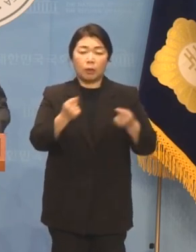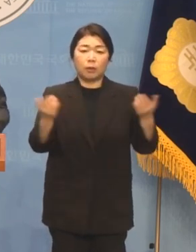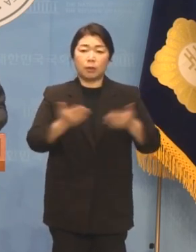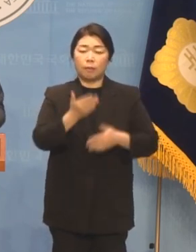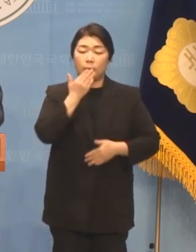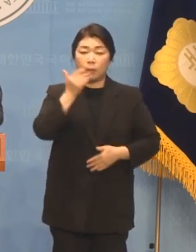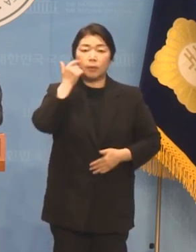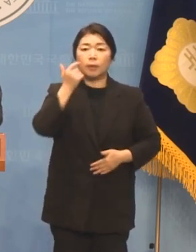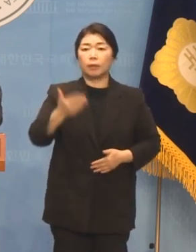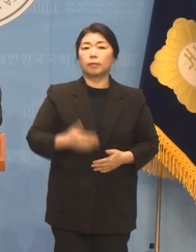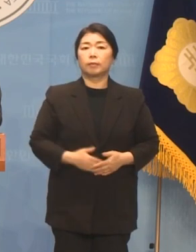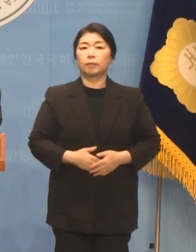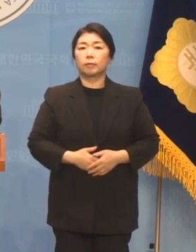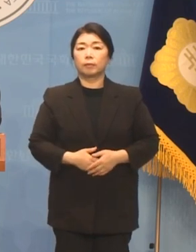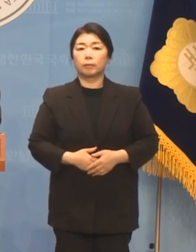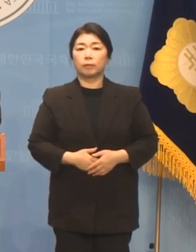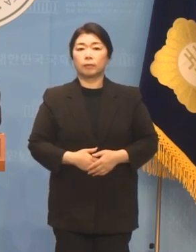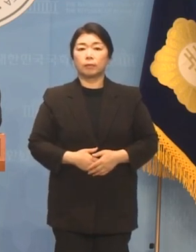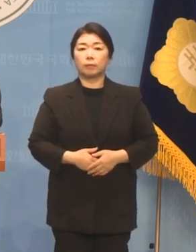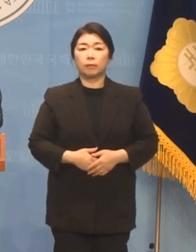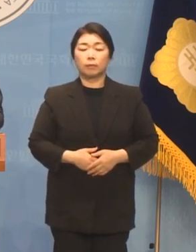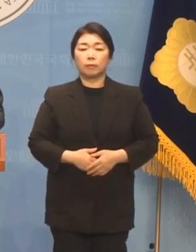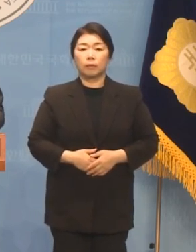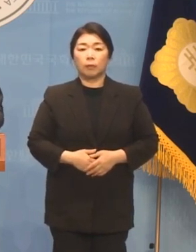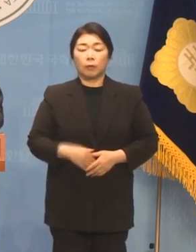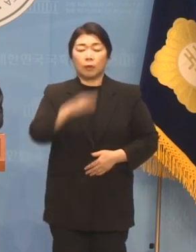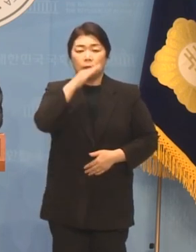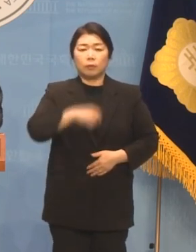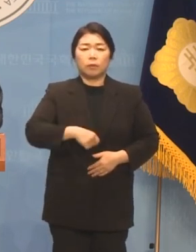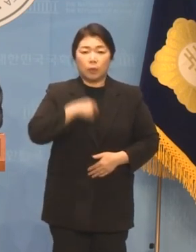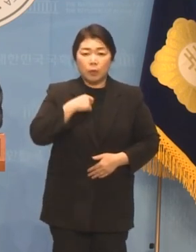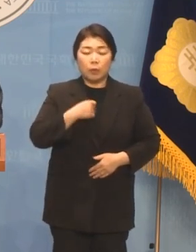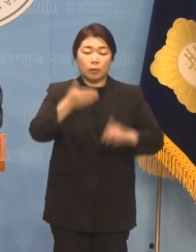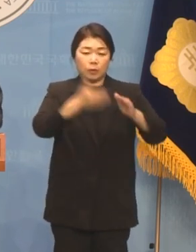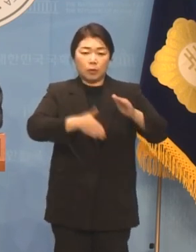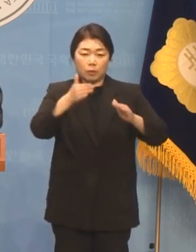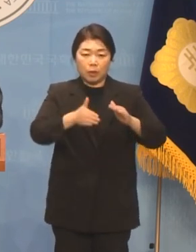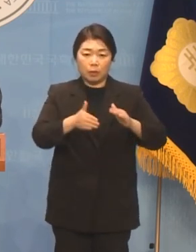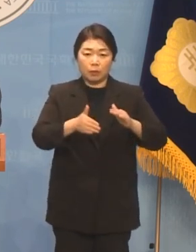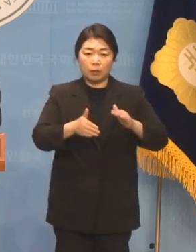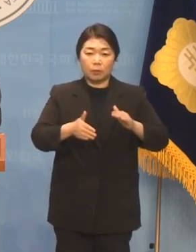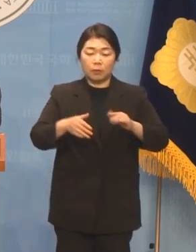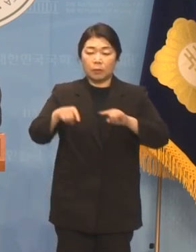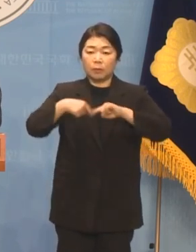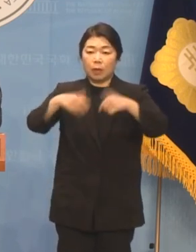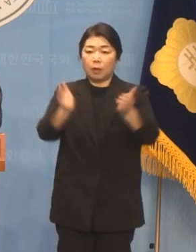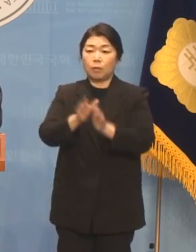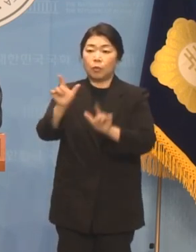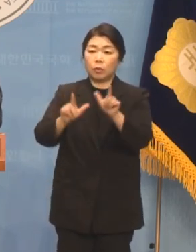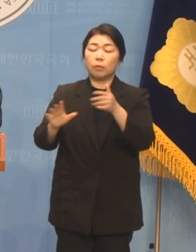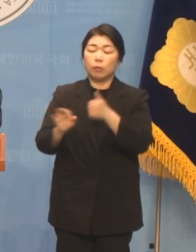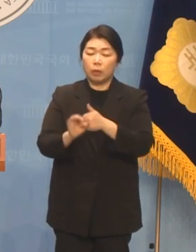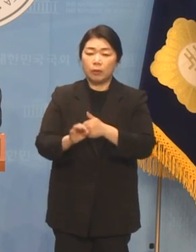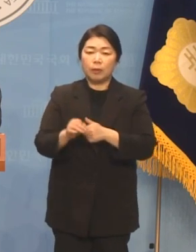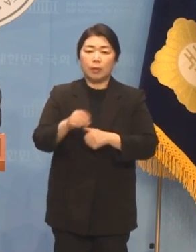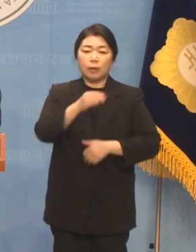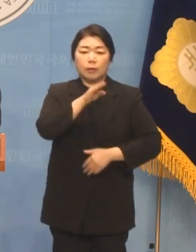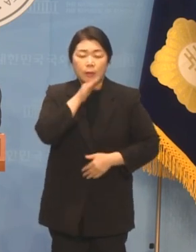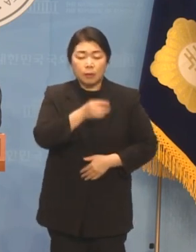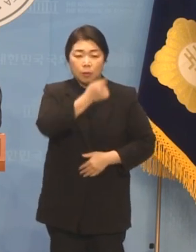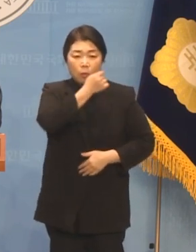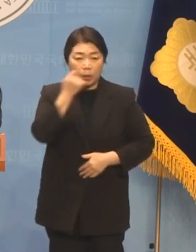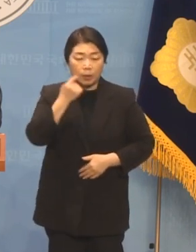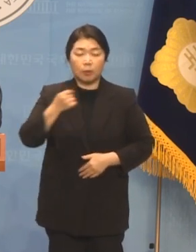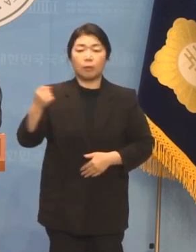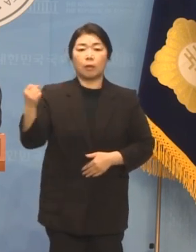가능할 수 있을까요? 정의롭고 정상적인 공당이라면 최소한의 사실 확인과